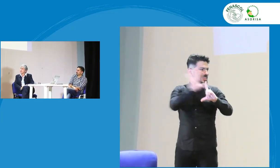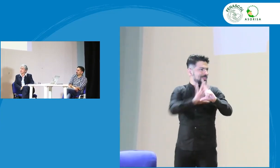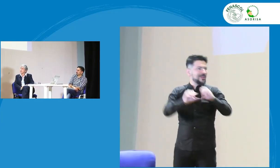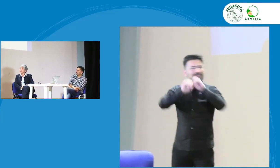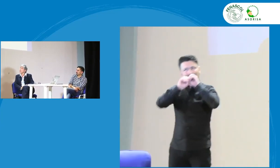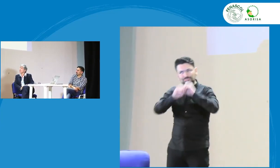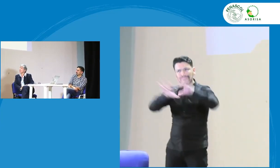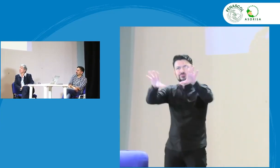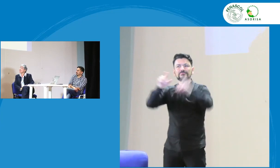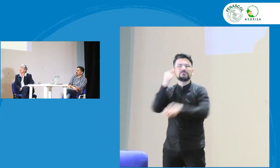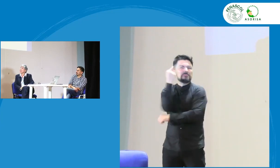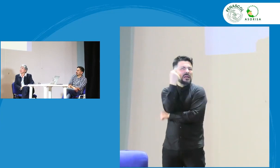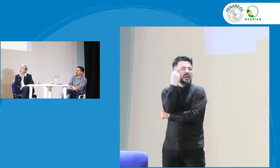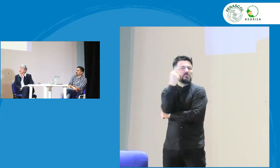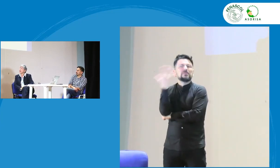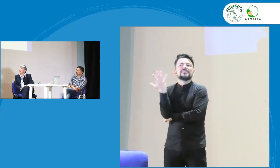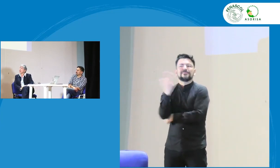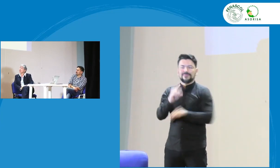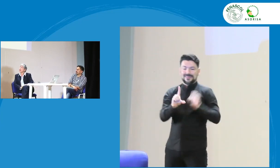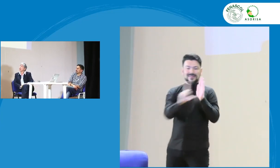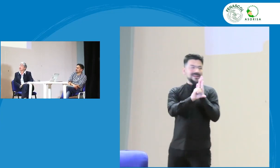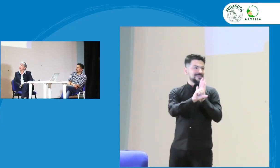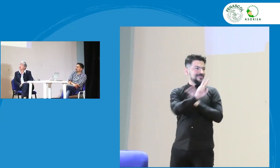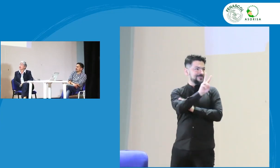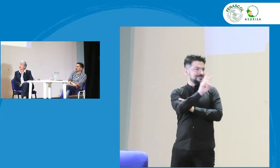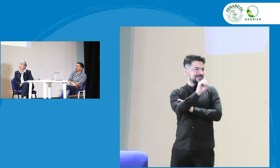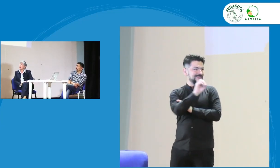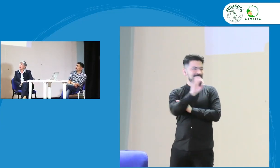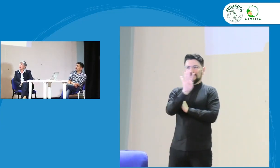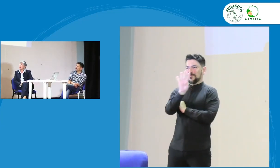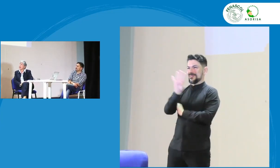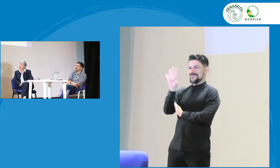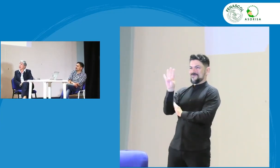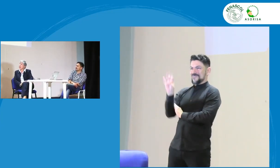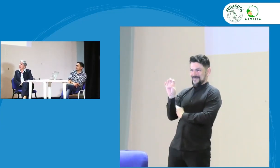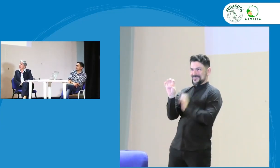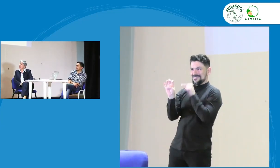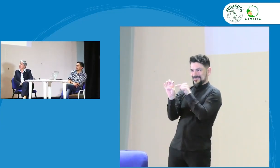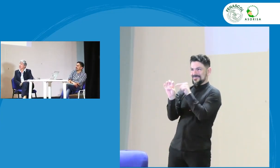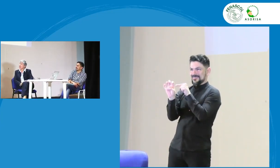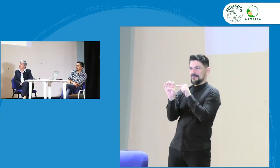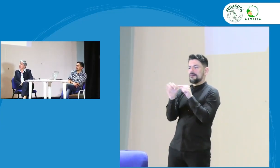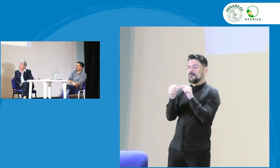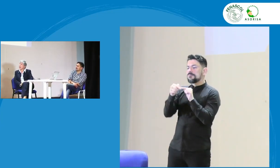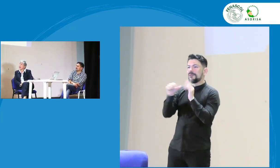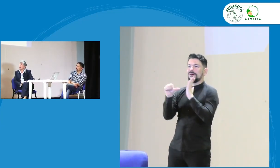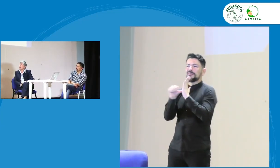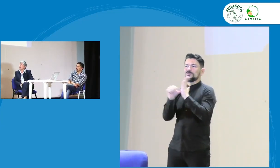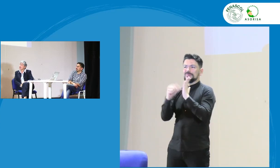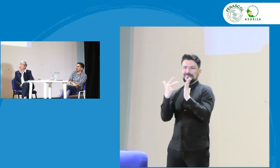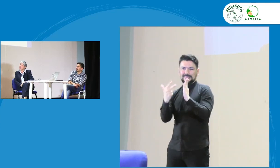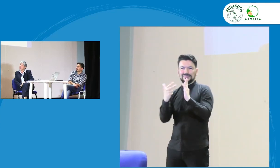publicó Fenas Call, no sé, ¿qué piensan ustedes con respecto a la ley 2049, en el artículo 3?